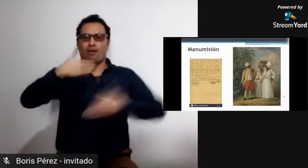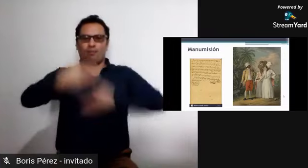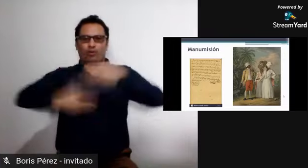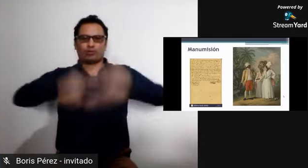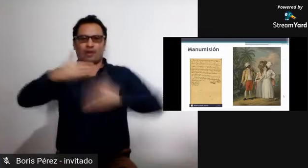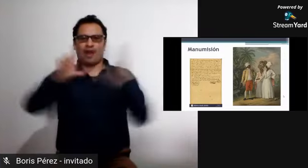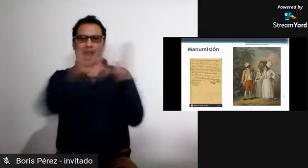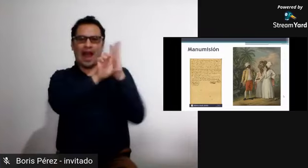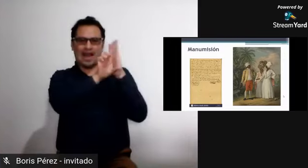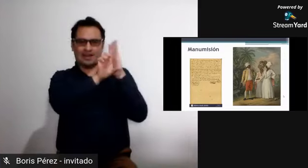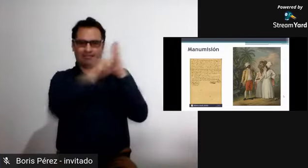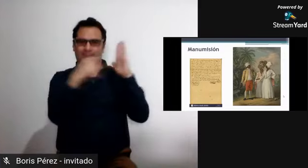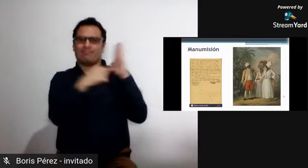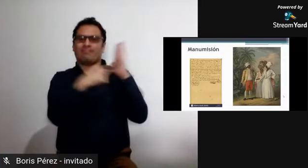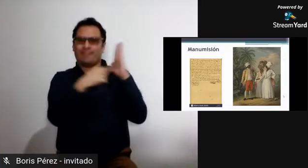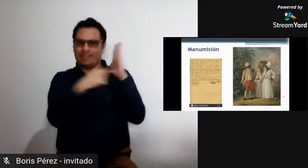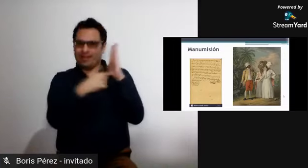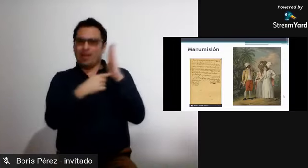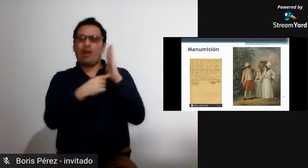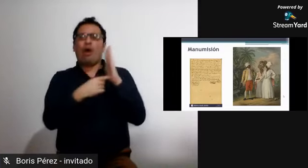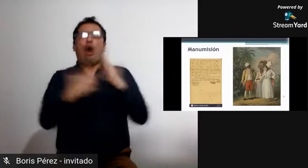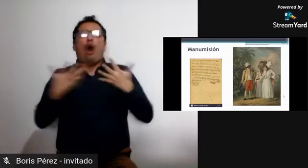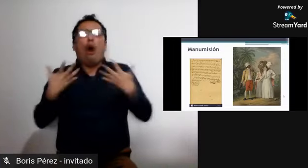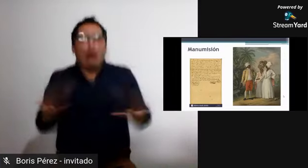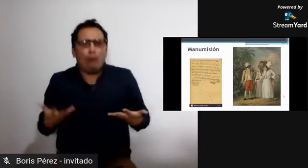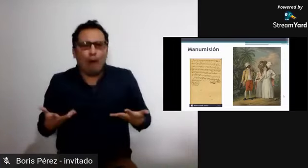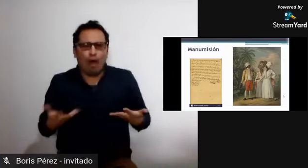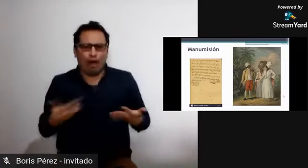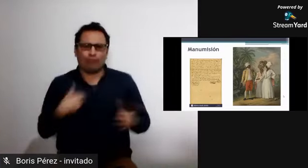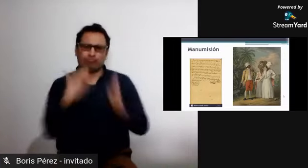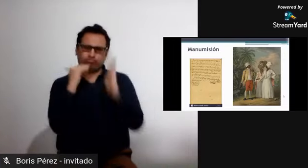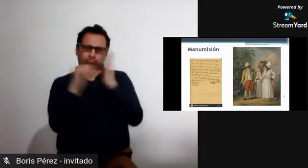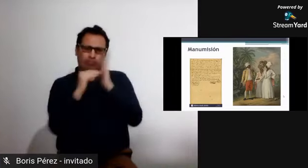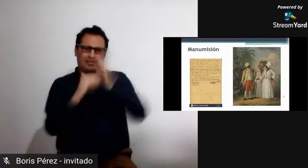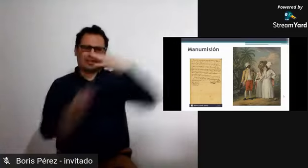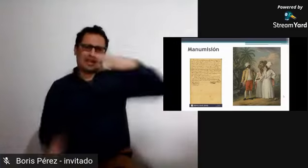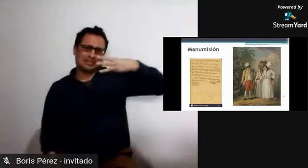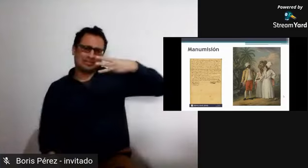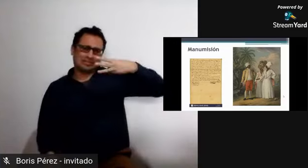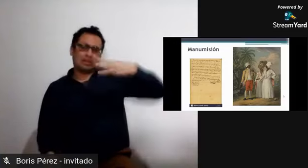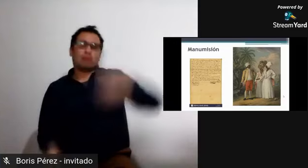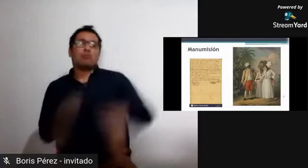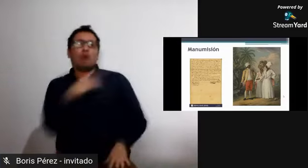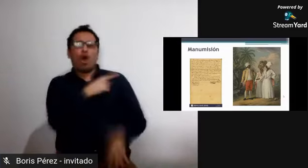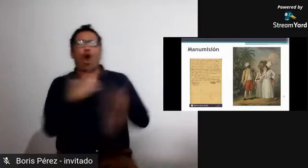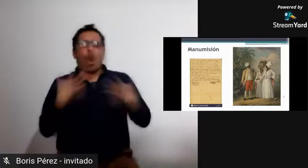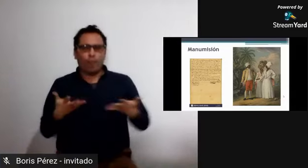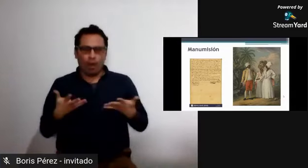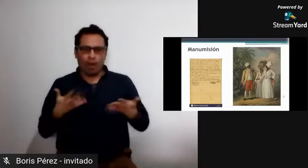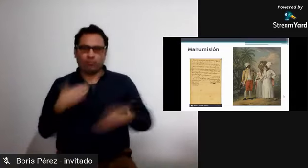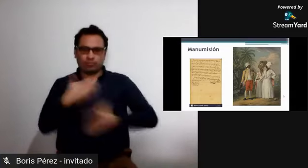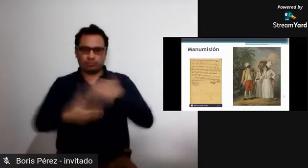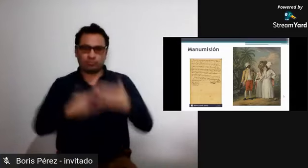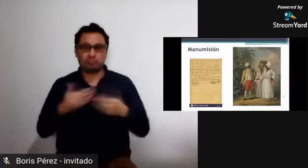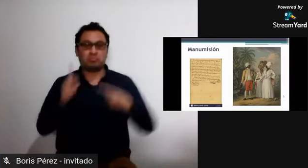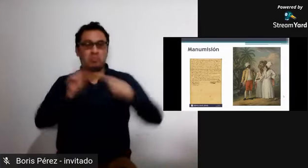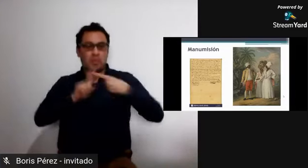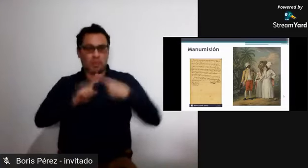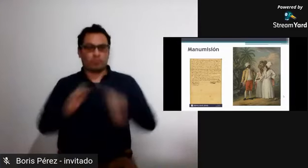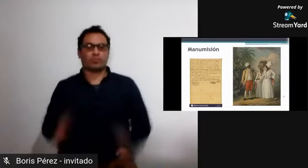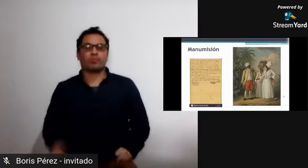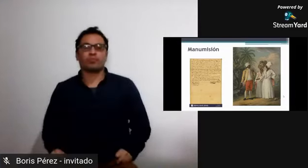los procesos de búsqueda de libertad a partir de las leyes, ¿sí? Y podría